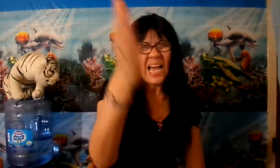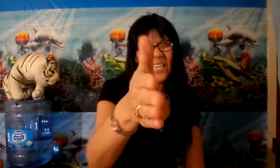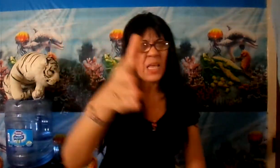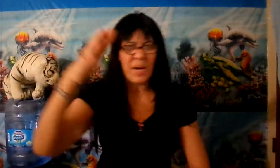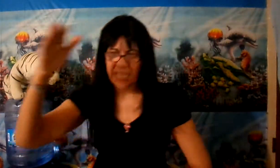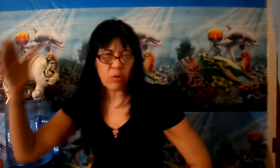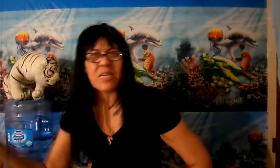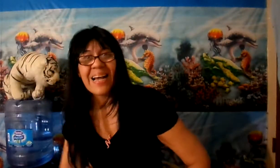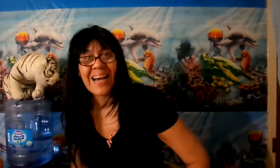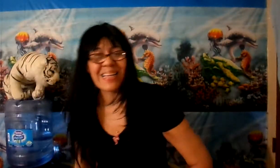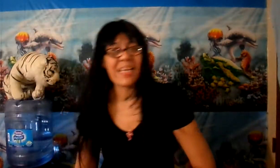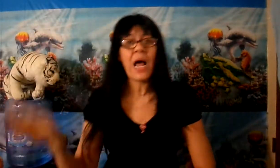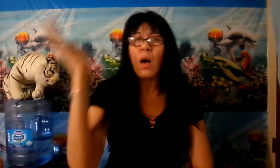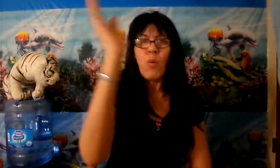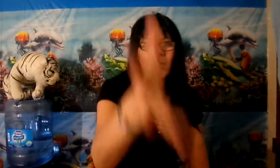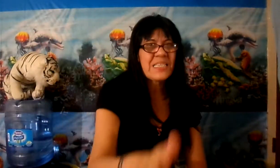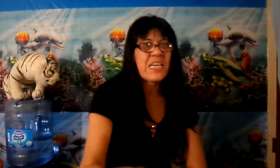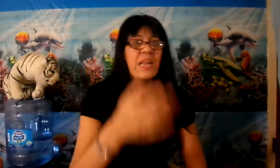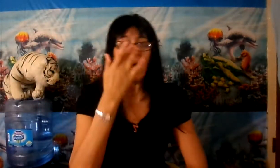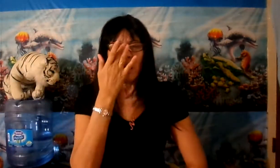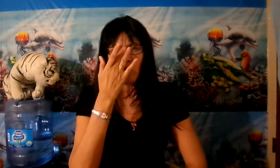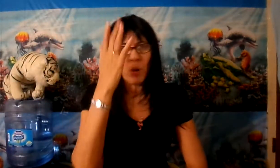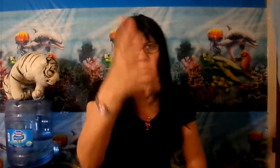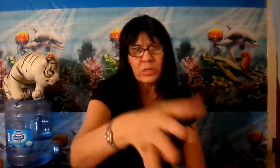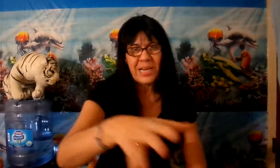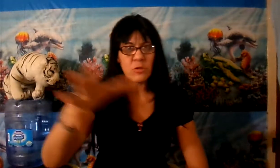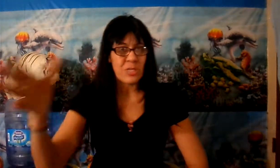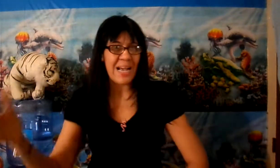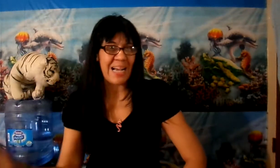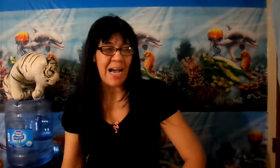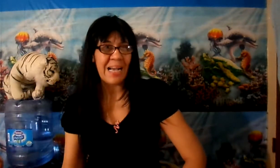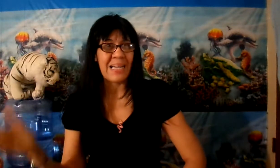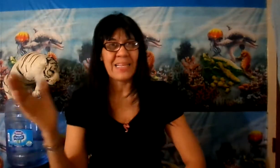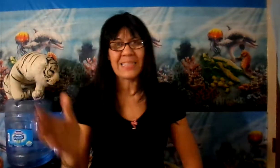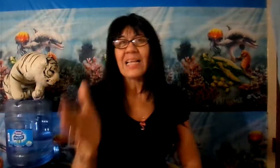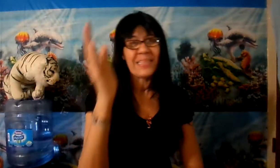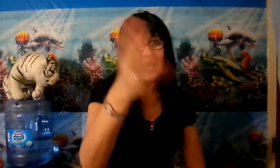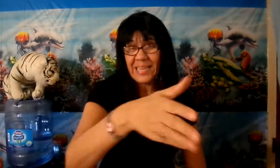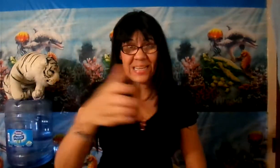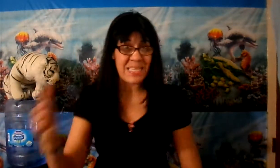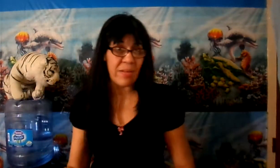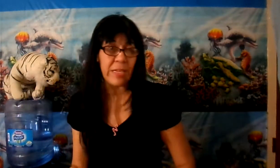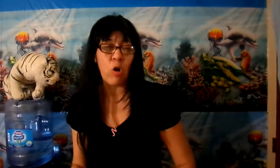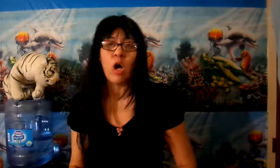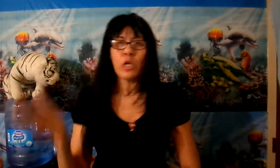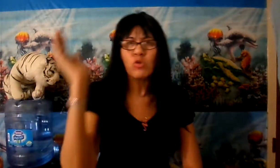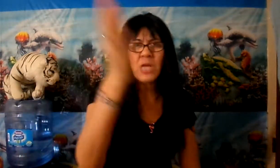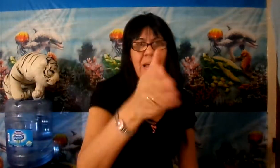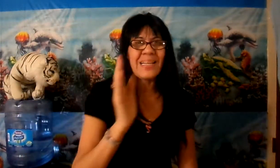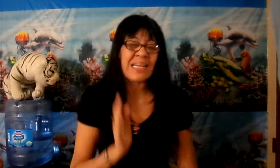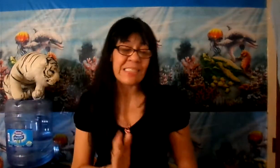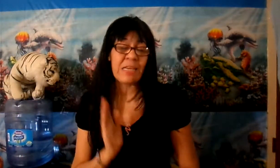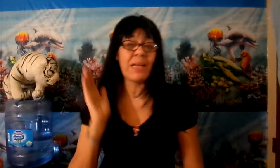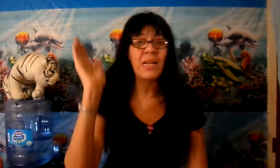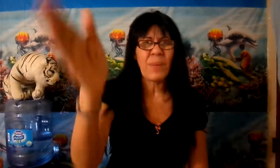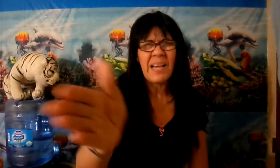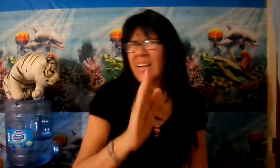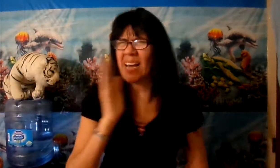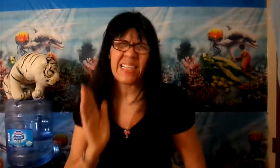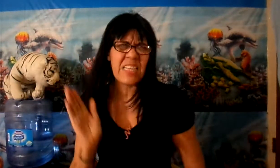gente matándose en las carreteras, borracheras, todo el mundo entrando a ganar, nadie quiere saber de Dios. Tú sales a llevarle la palabra, la gente te